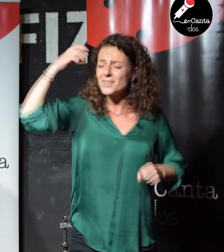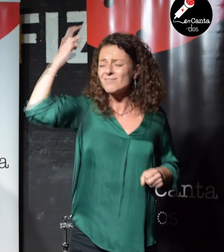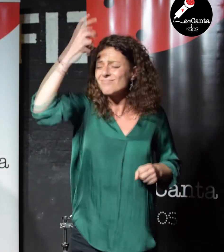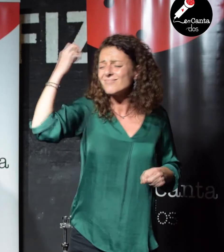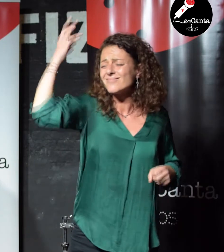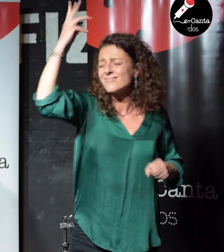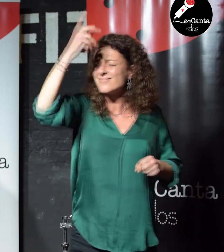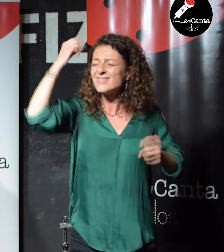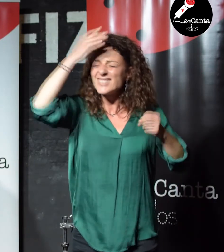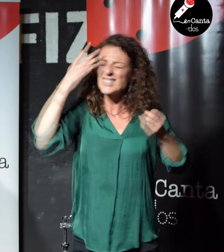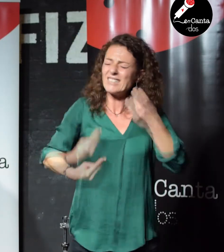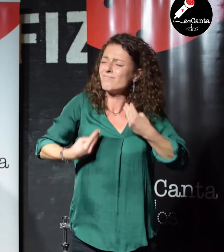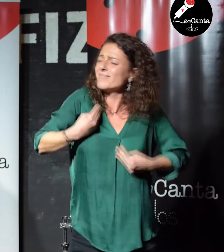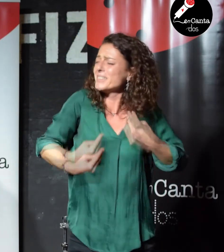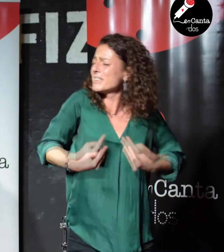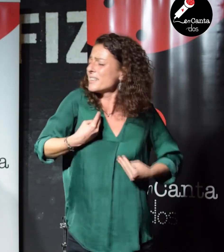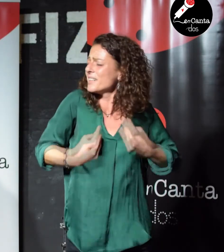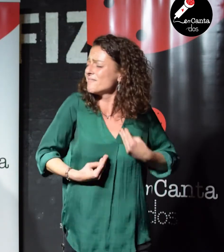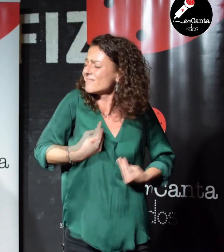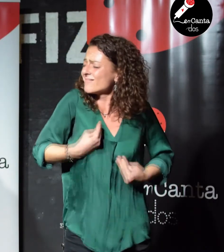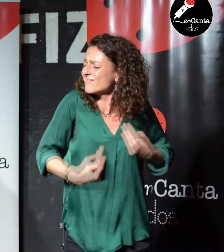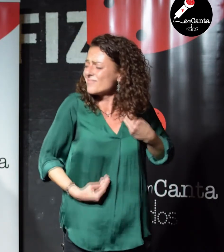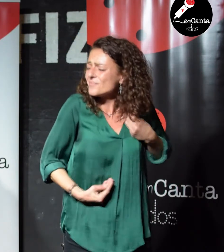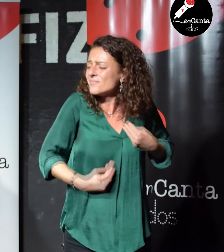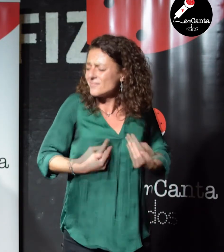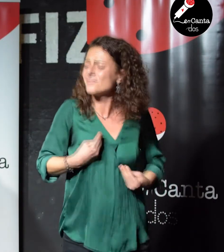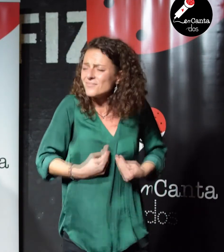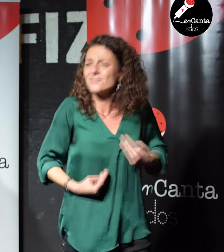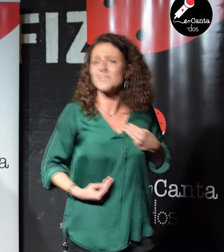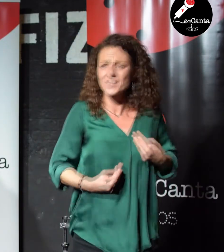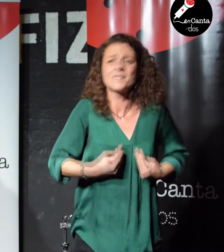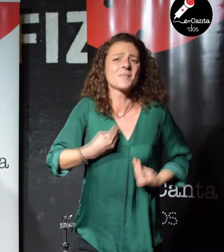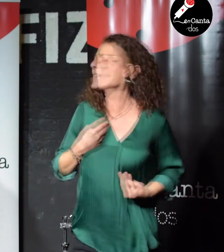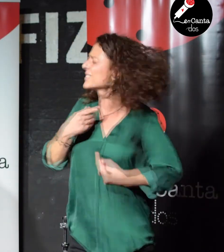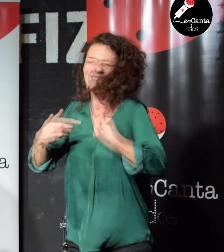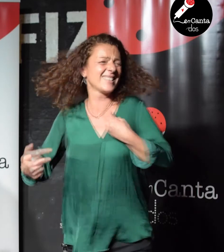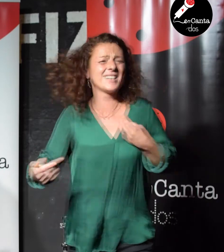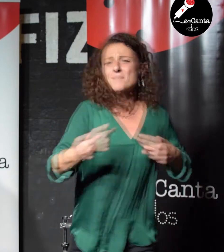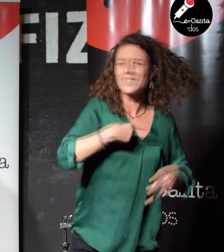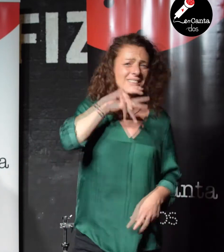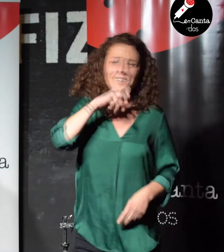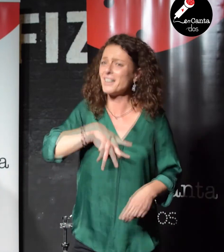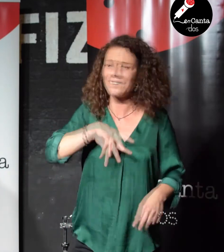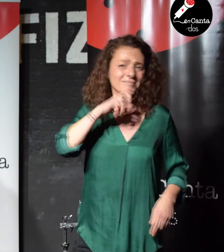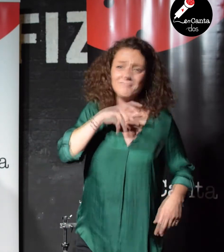vienen cargaditos de ansiedad y a mí no me queda ya un más aire se han